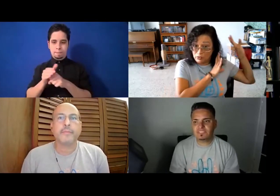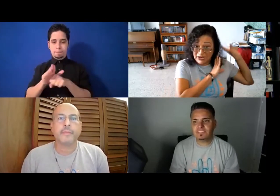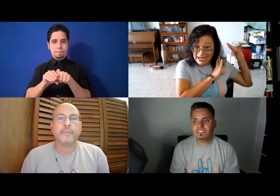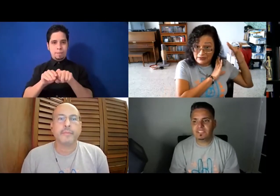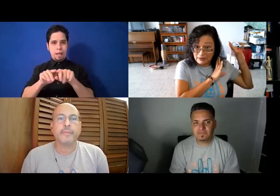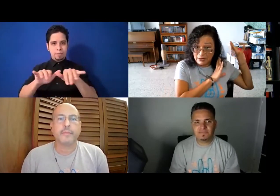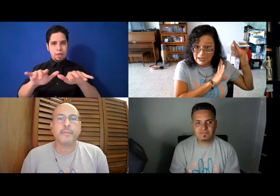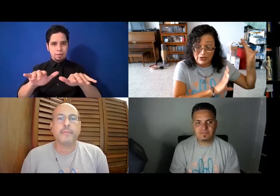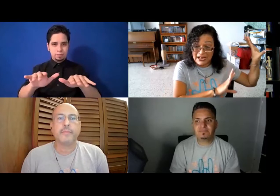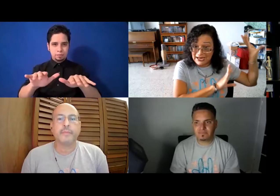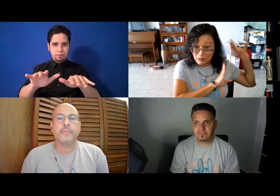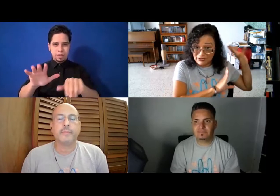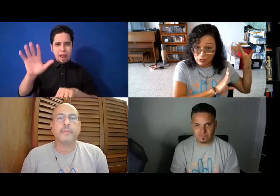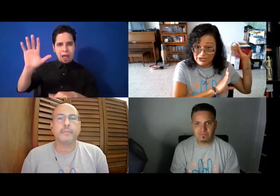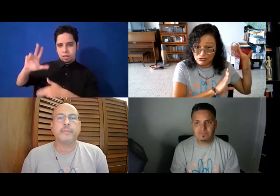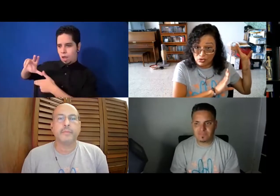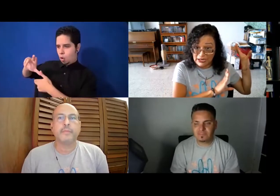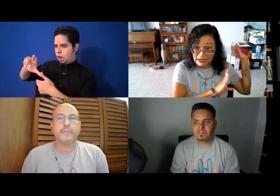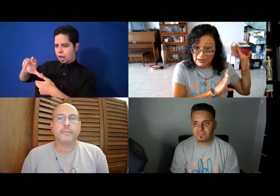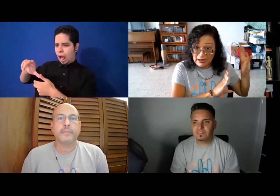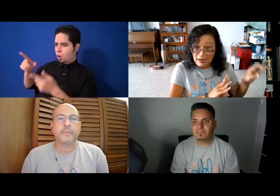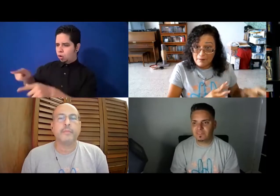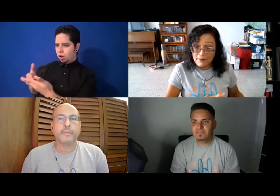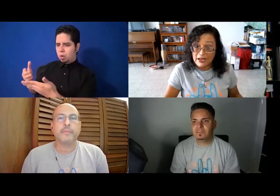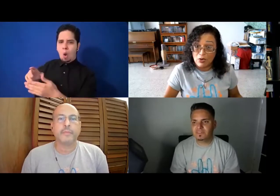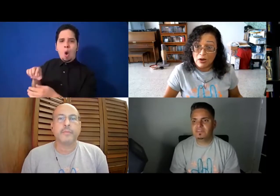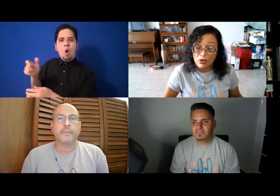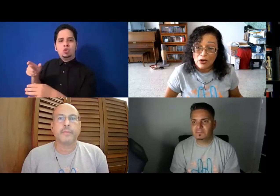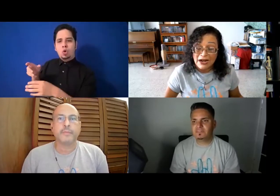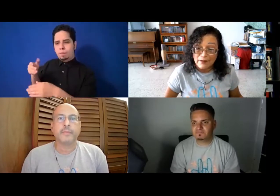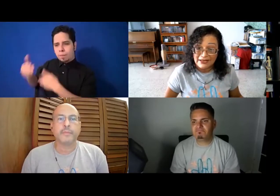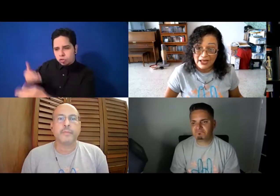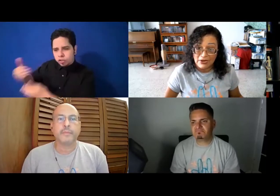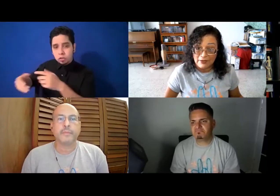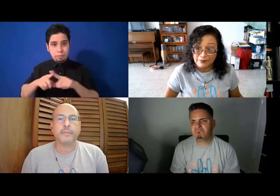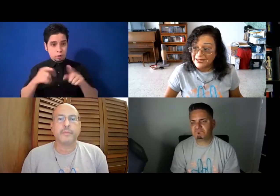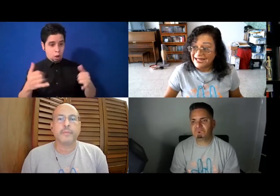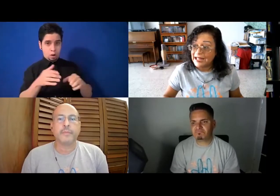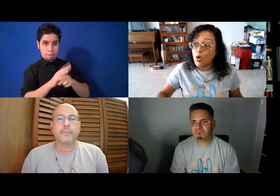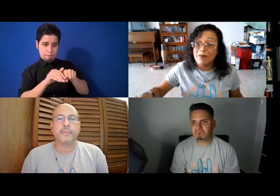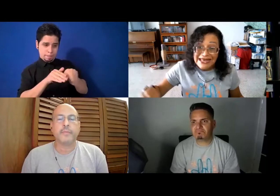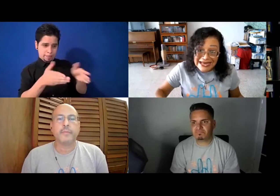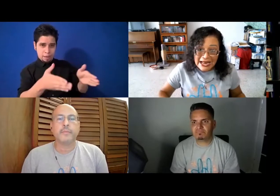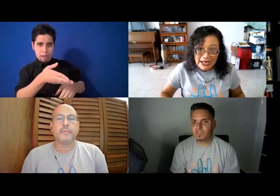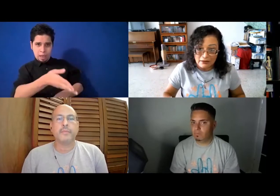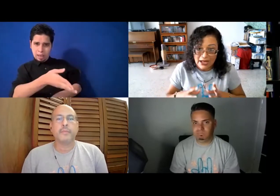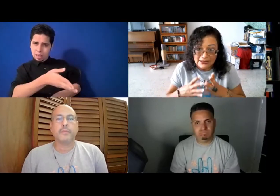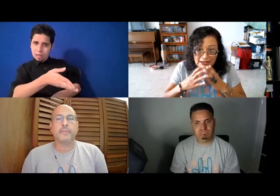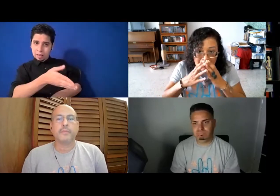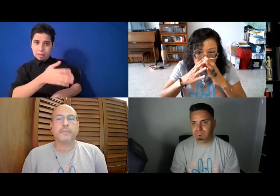el huracán, el huracán era otra historia, pero ahora con la pandemia, que te obliga a tener